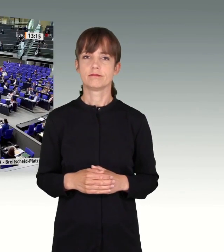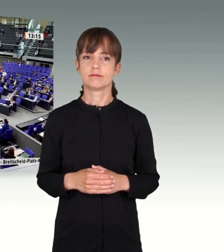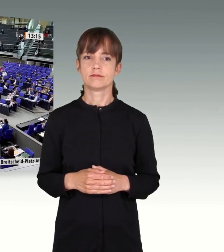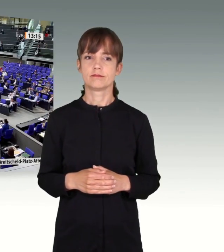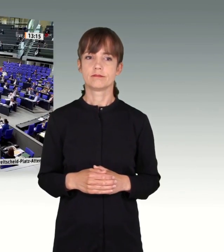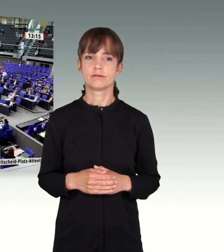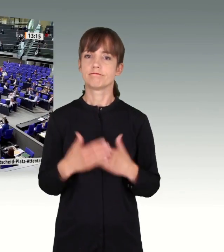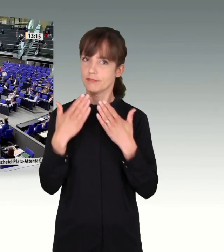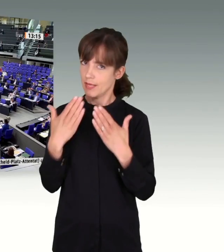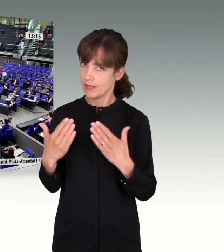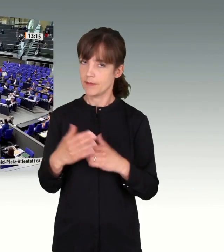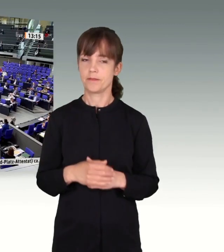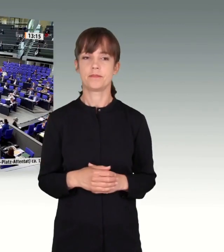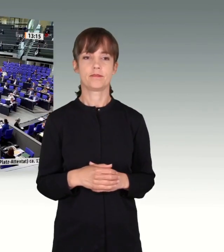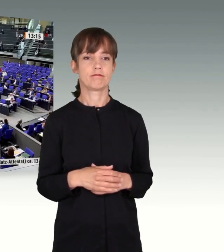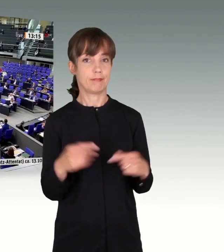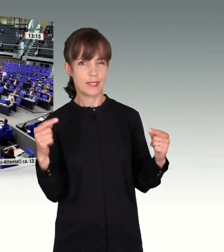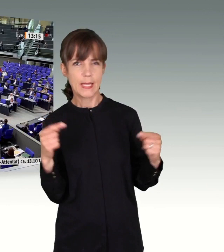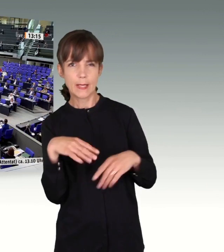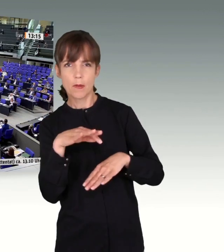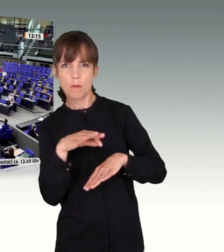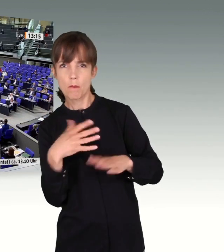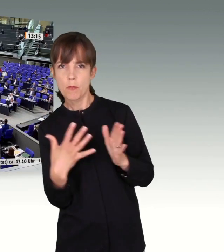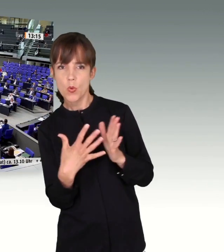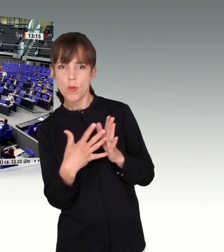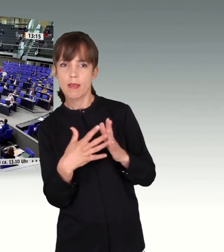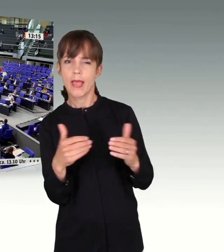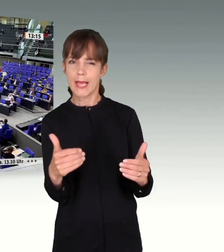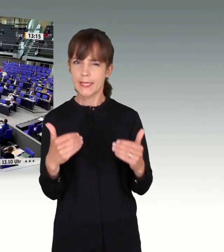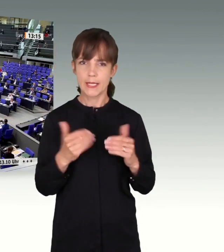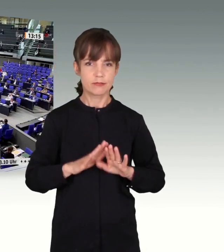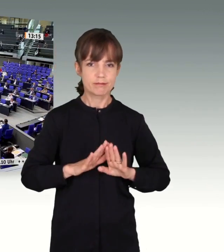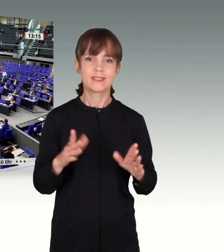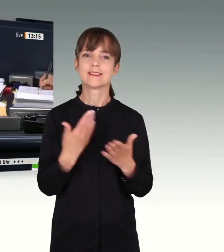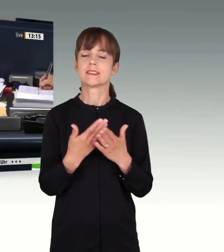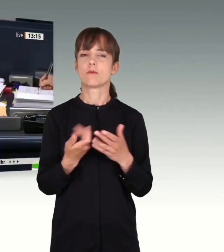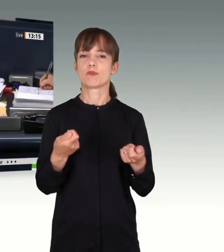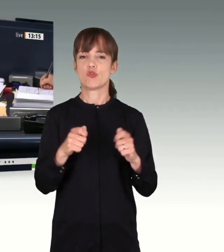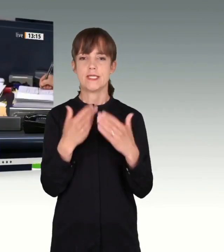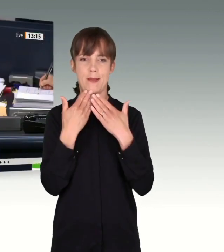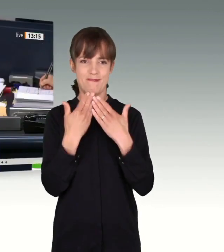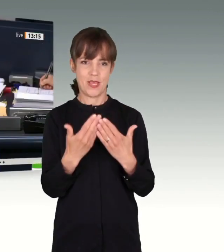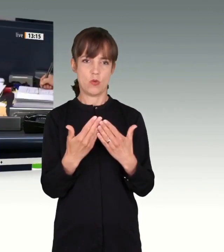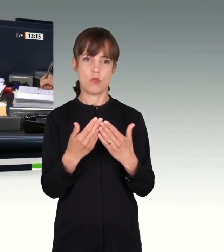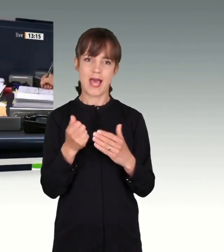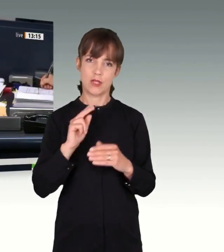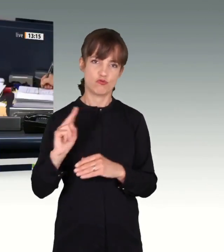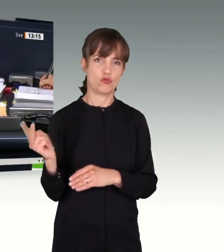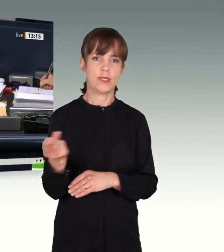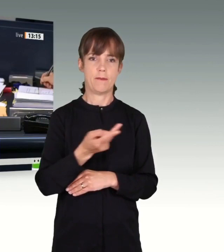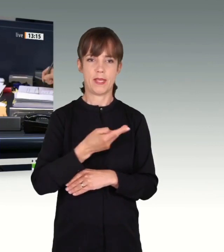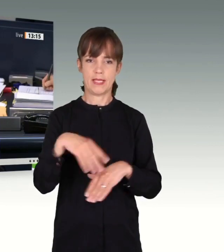Danke schön. Gegen Probe, Enthaltungen nicht? Die Beschlussempfehlung ist damit einstimmig